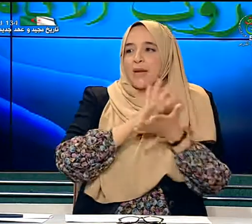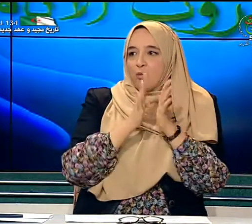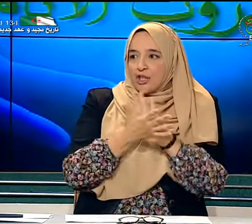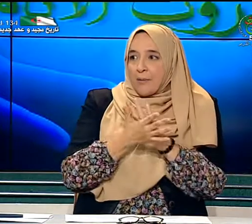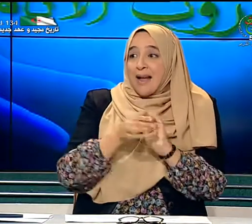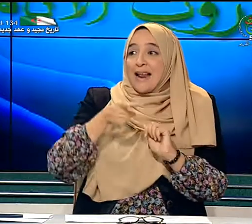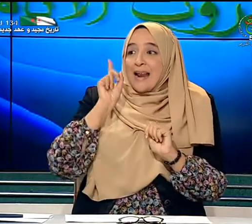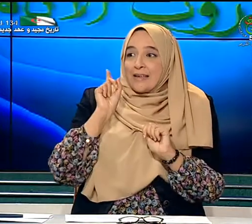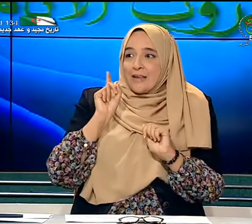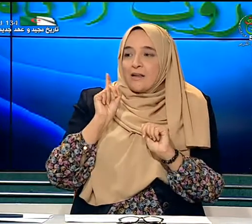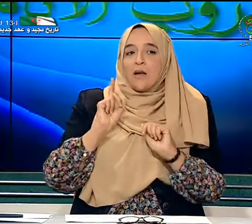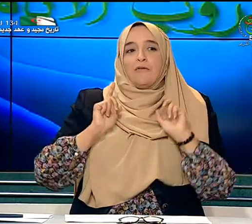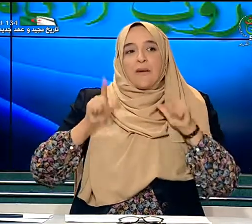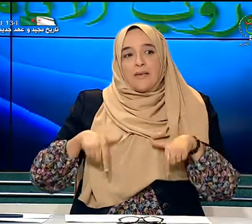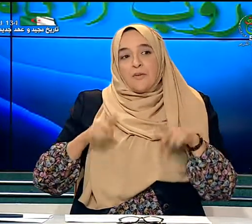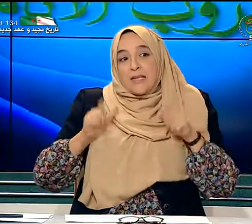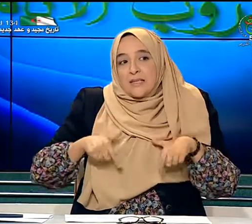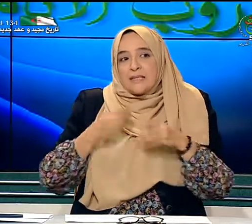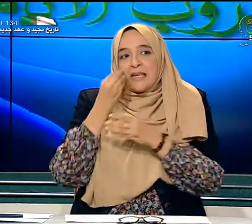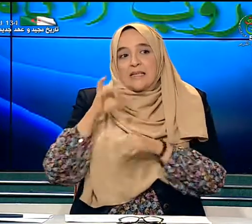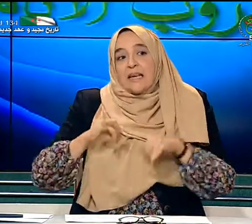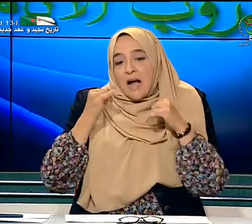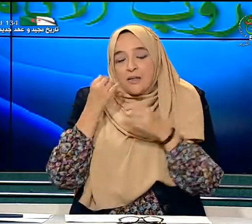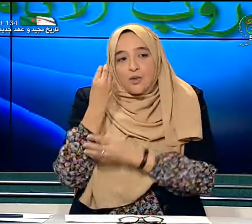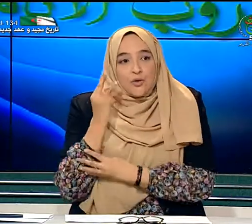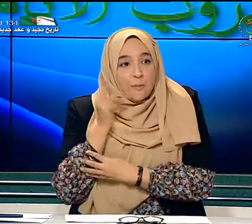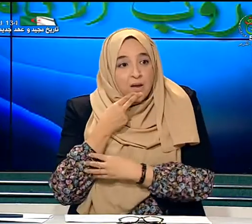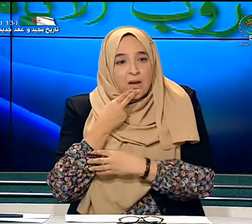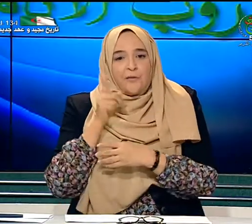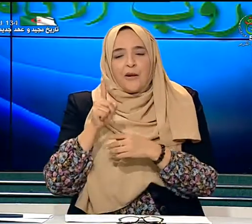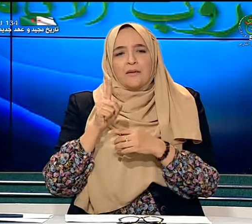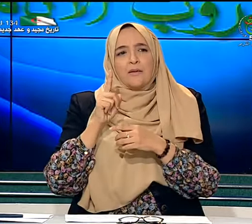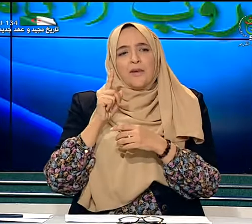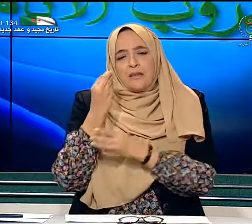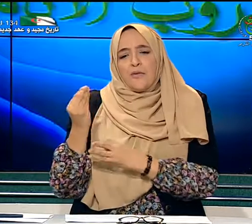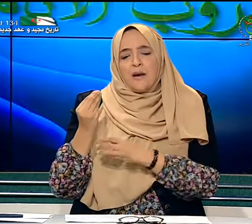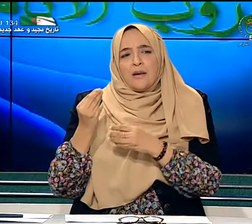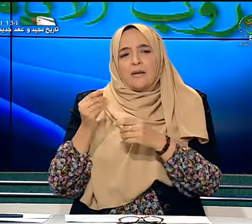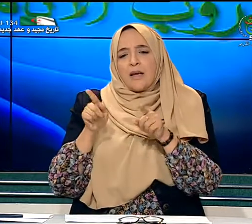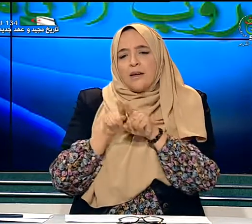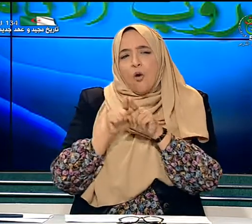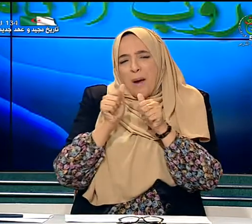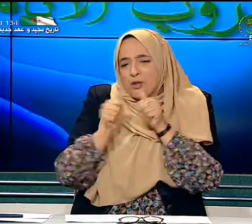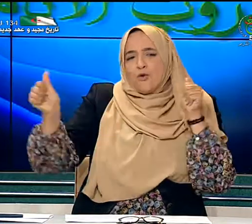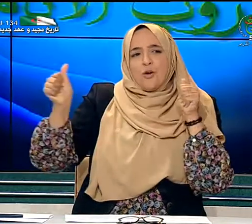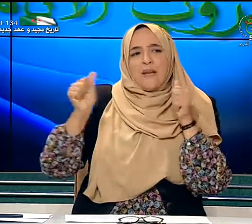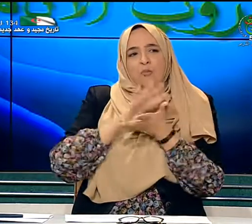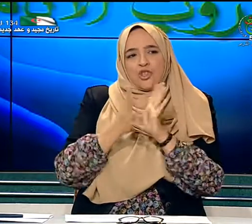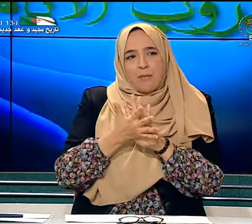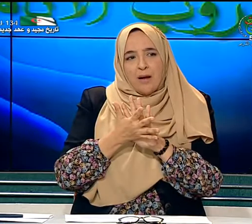المجتمع لكن في مدرسة صغار الصم فالطفل كأنه معزول من المجتمع